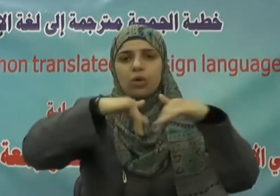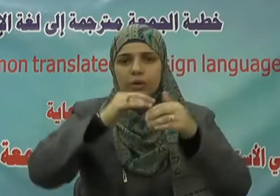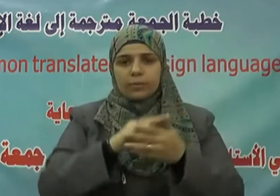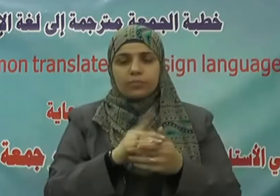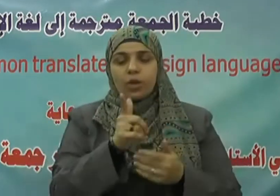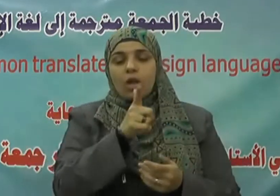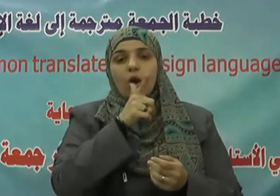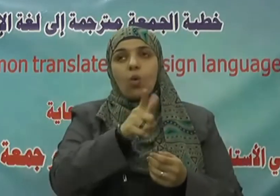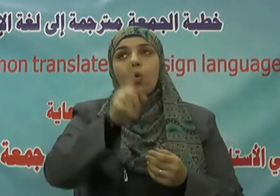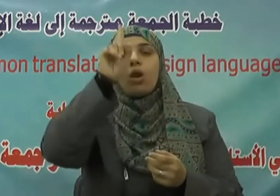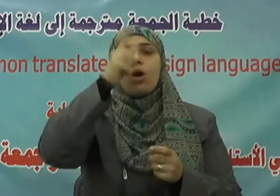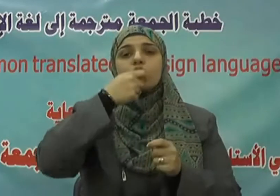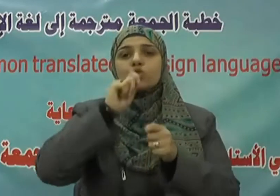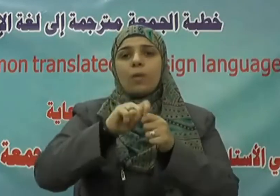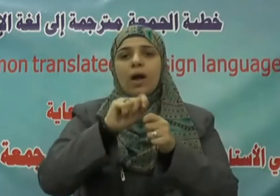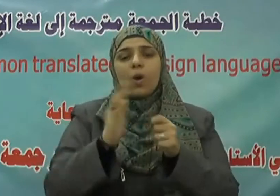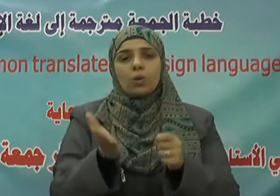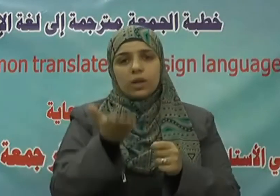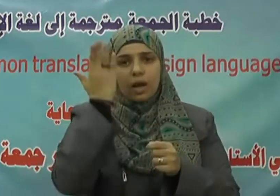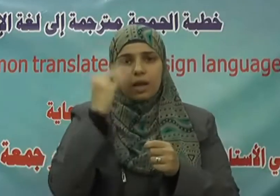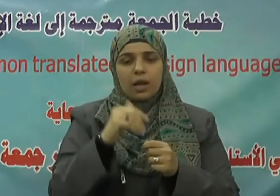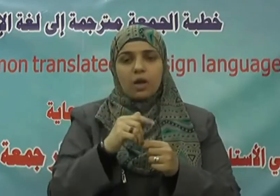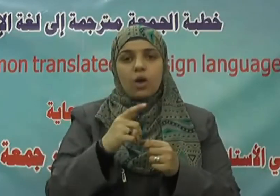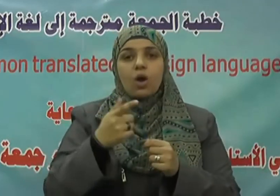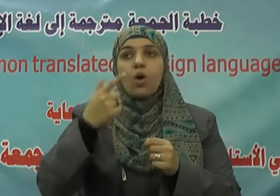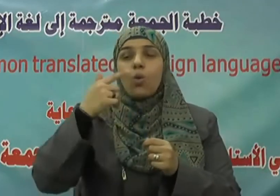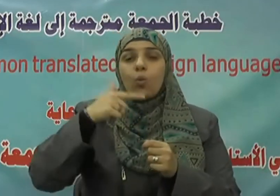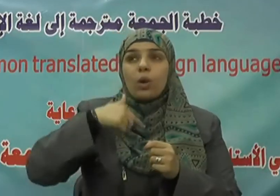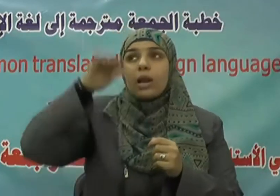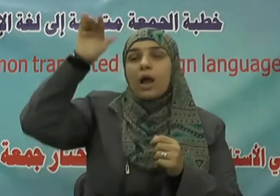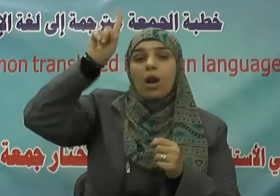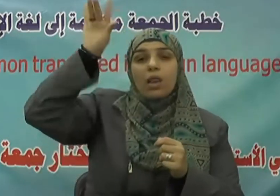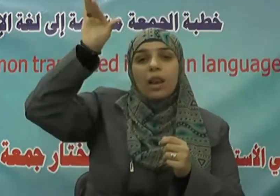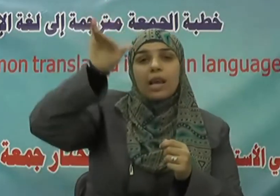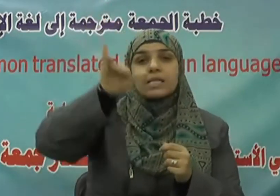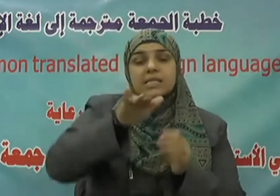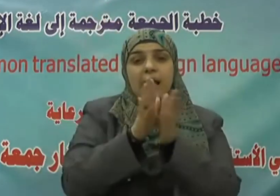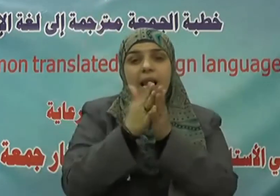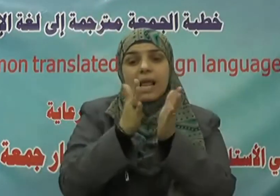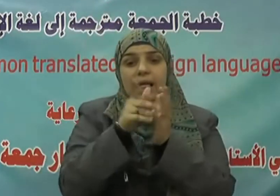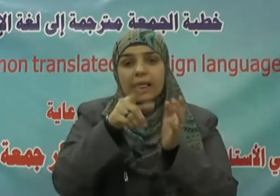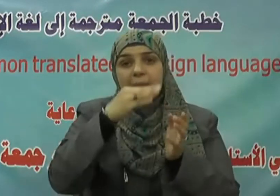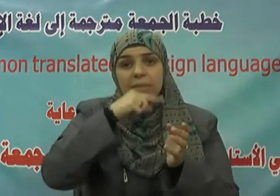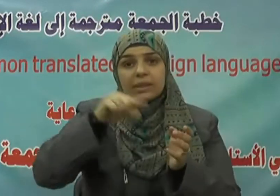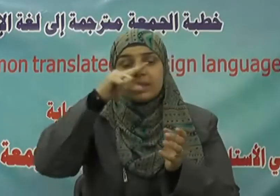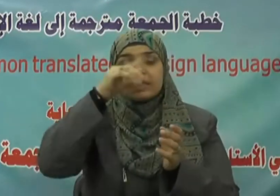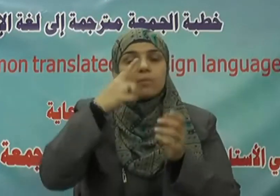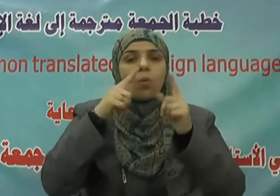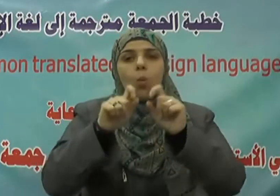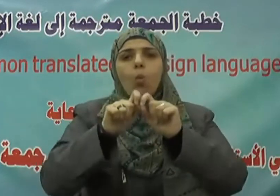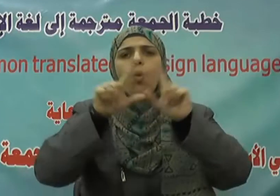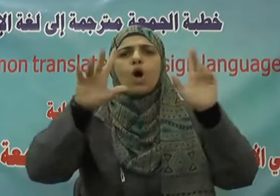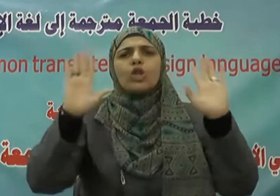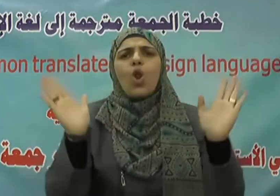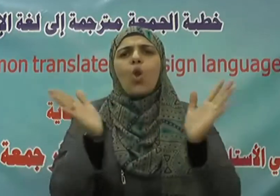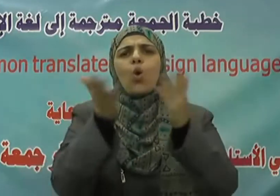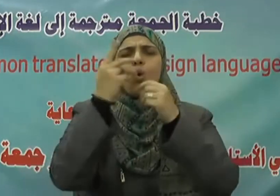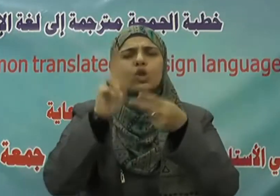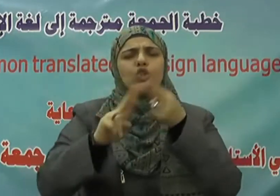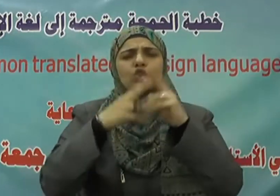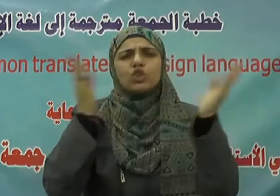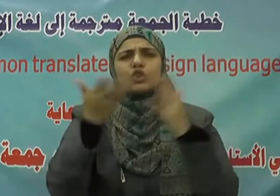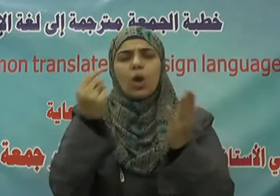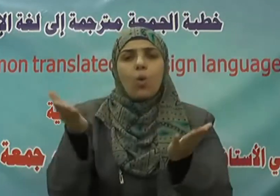سبحانه ونزلنا عليك الكتابة بيانا لكل شيء وهدى ورحمة